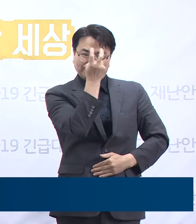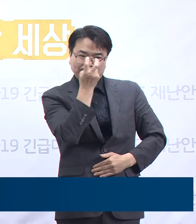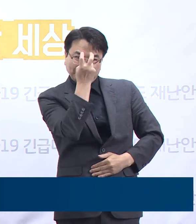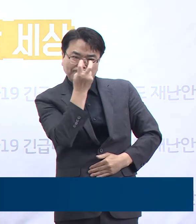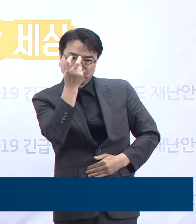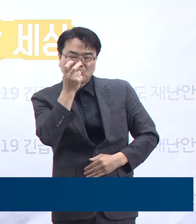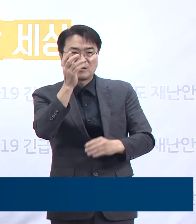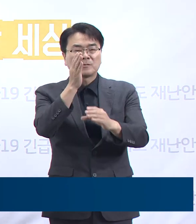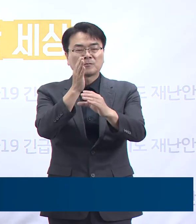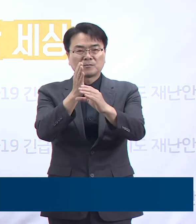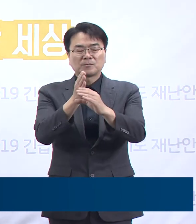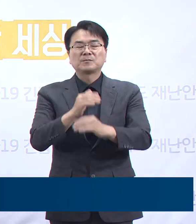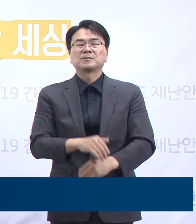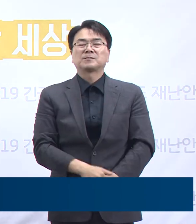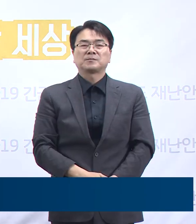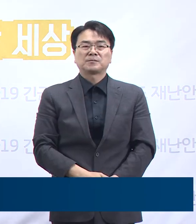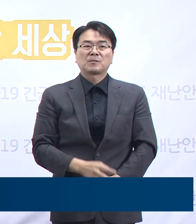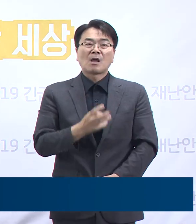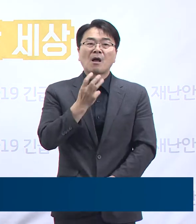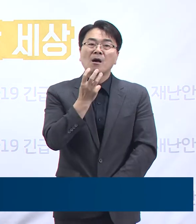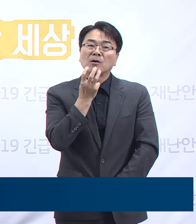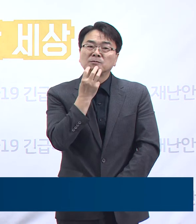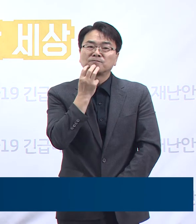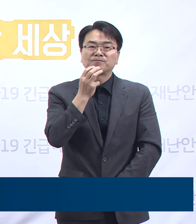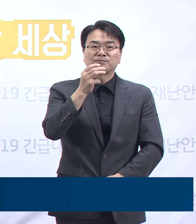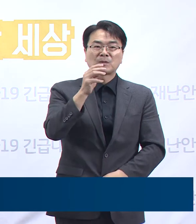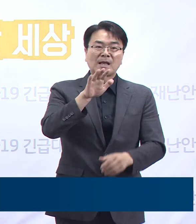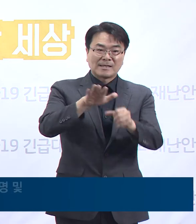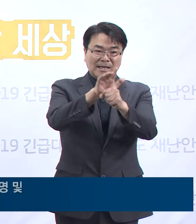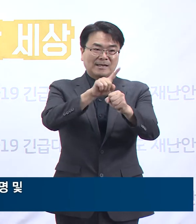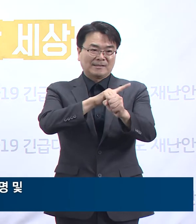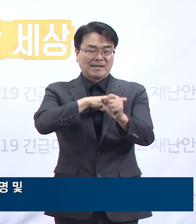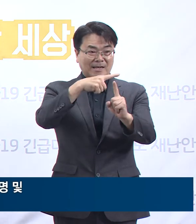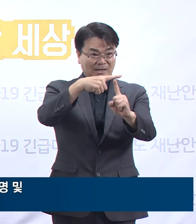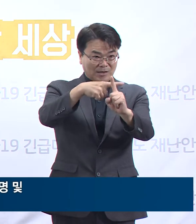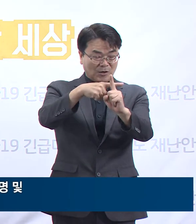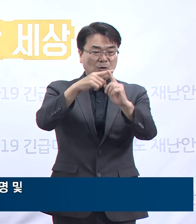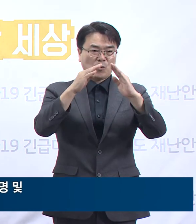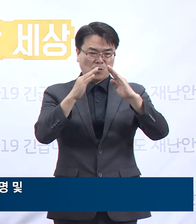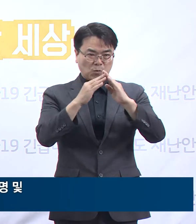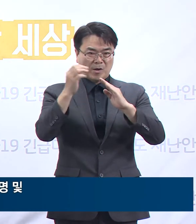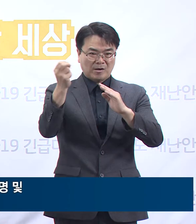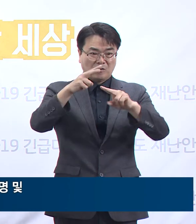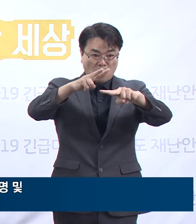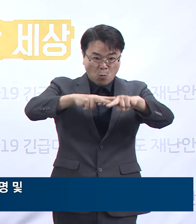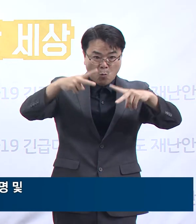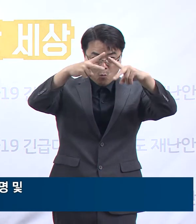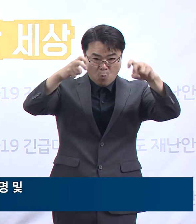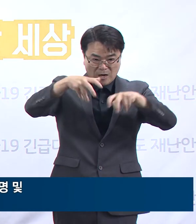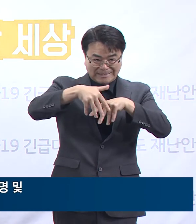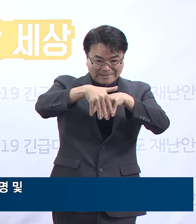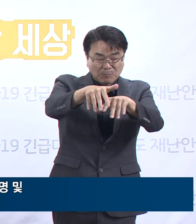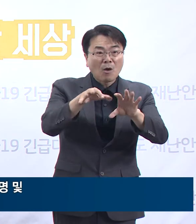서울 성북구 사랑제일교회 및 광화문 집회 관련 확진 상황입니다.